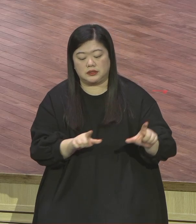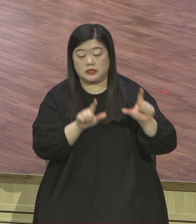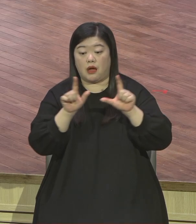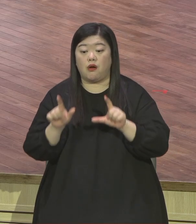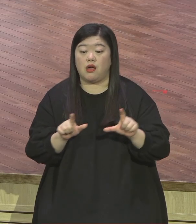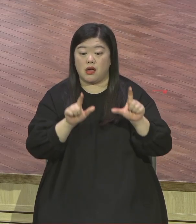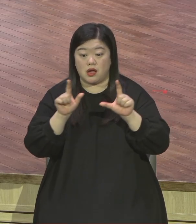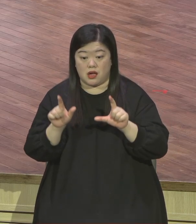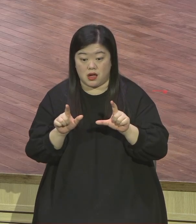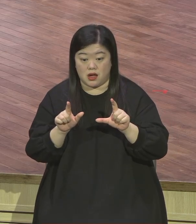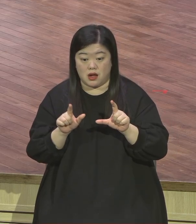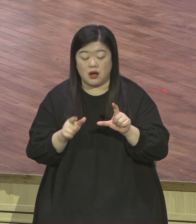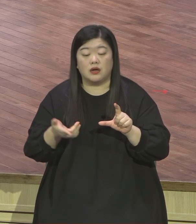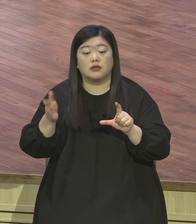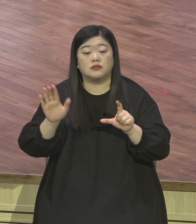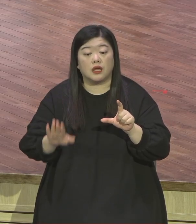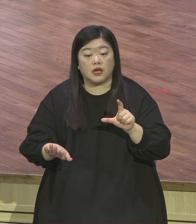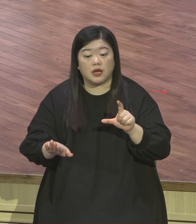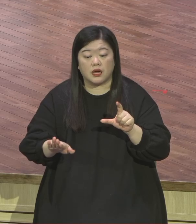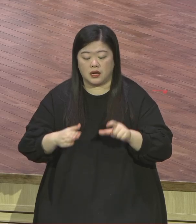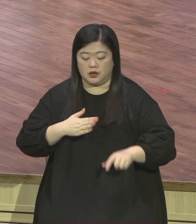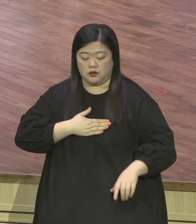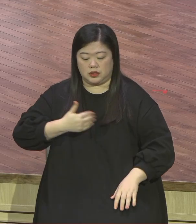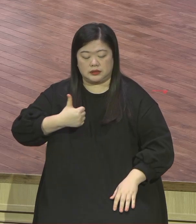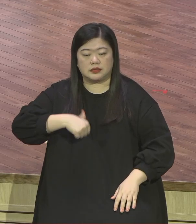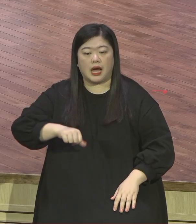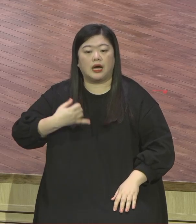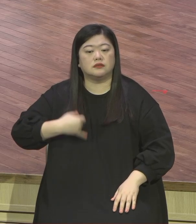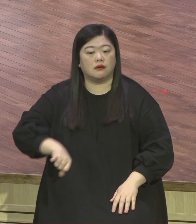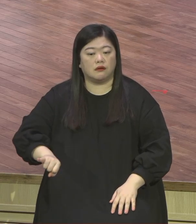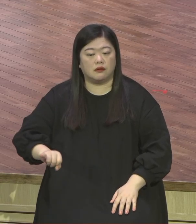아버지 엄마 얼마나 예수 믿는 것 때문에